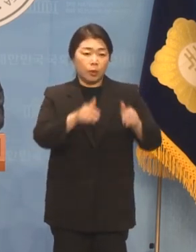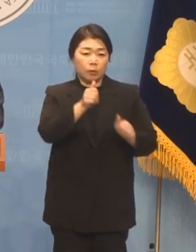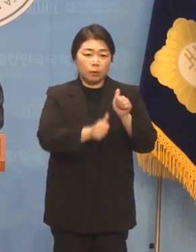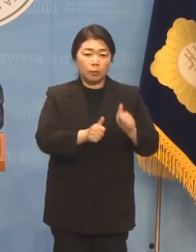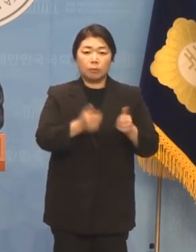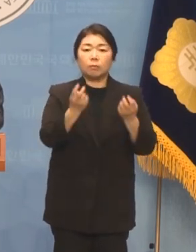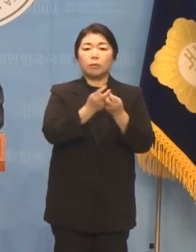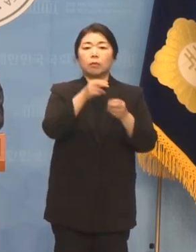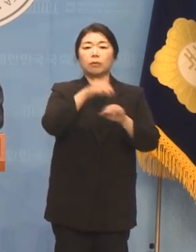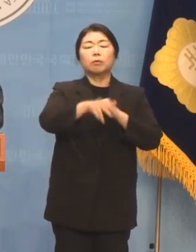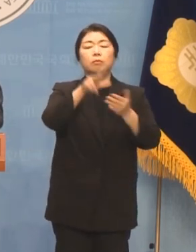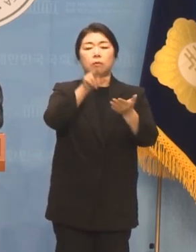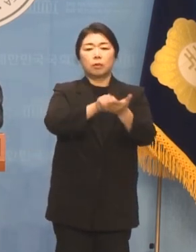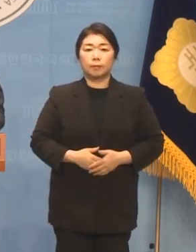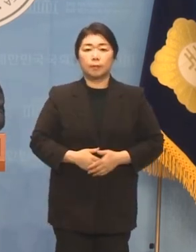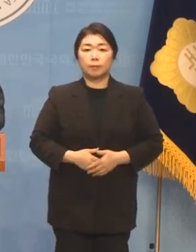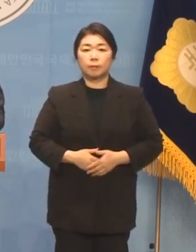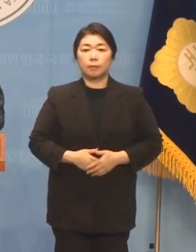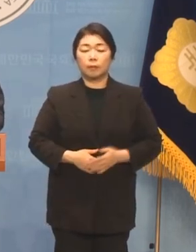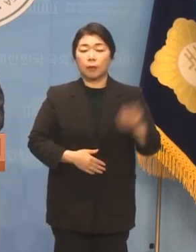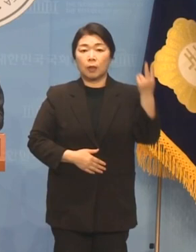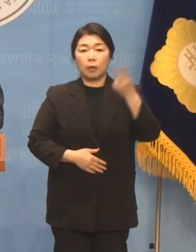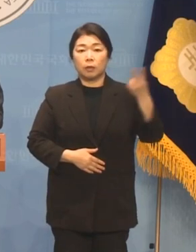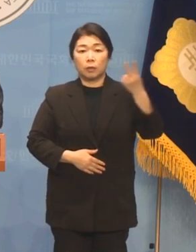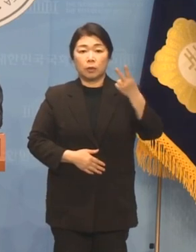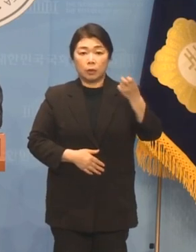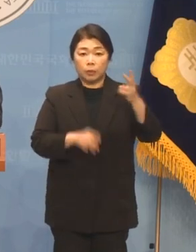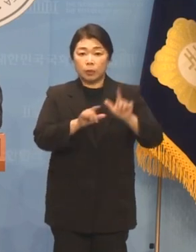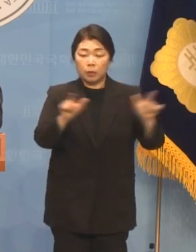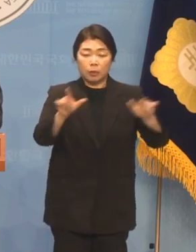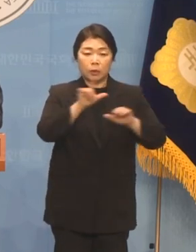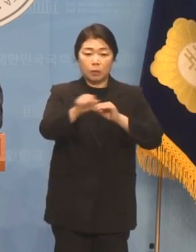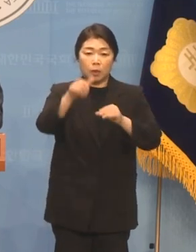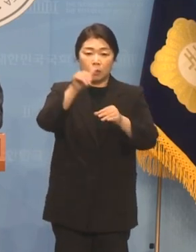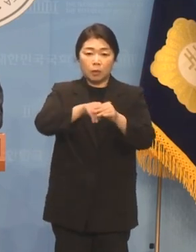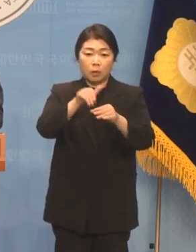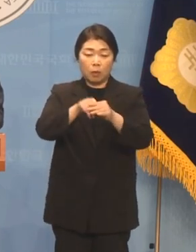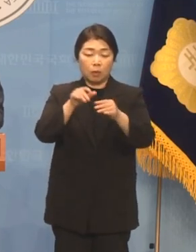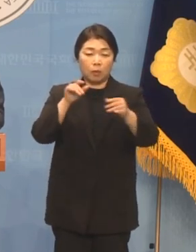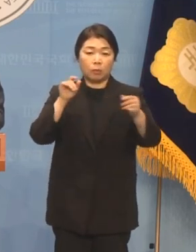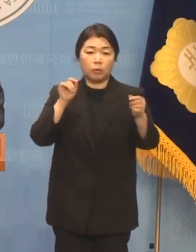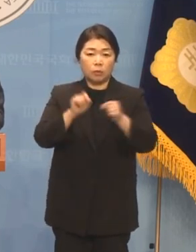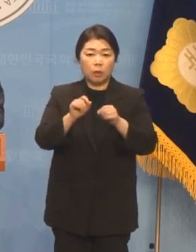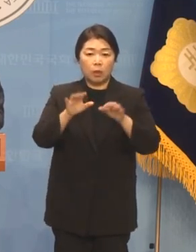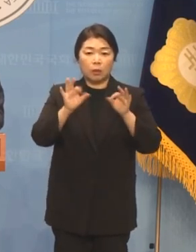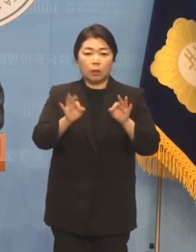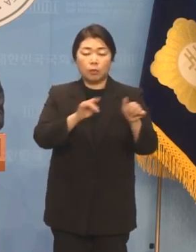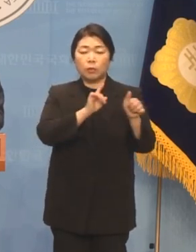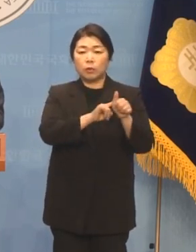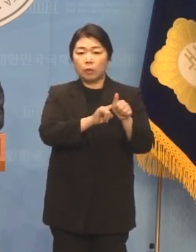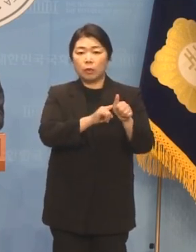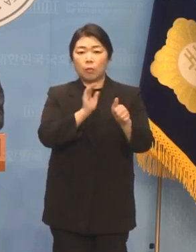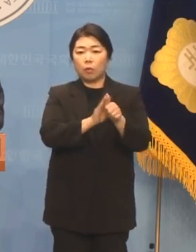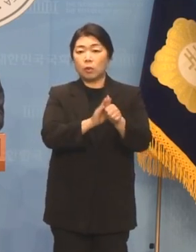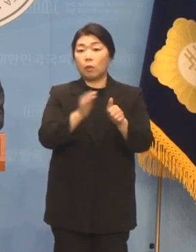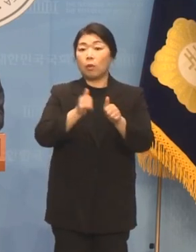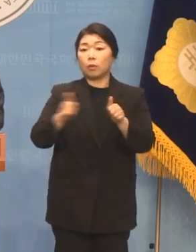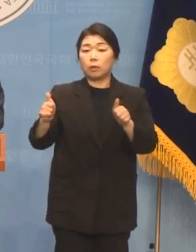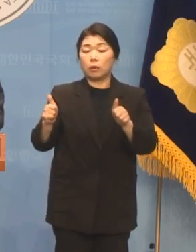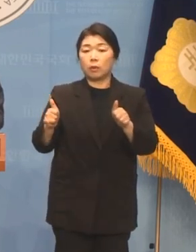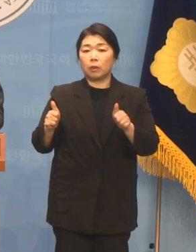방식도 큰 문제입니다 2022년 지방선거를 앞두고 김원희 의원의 보좌관이